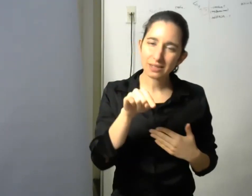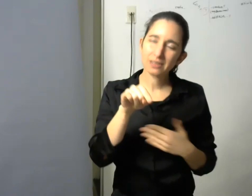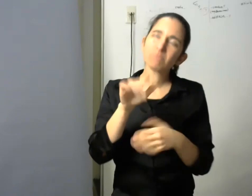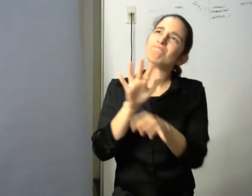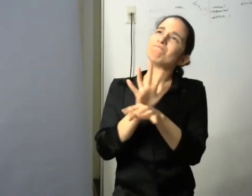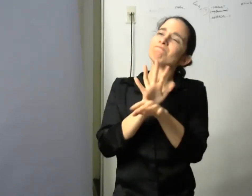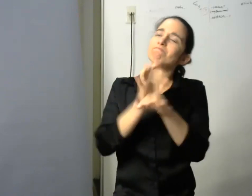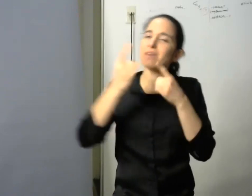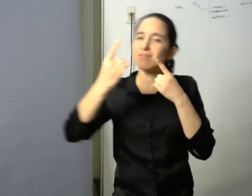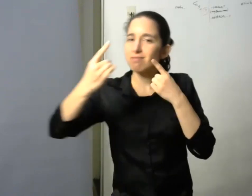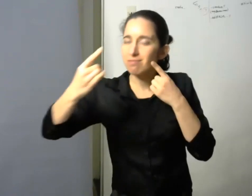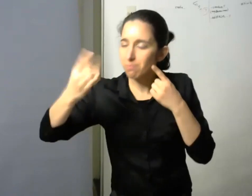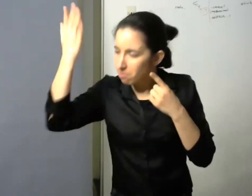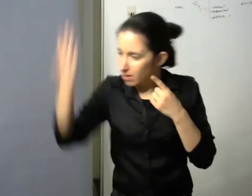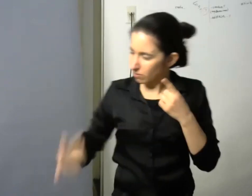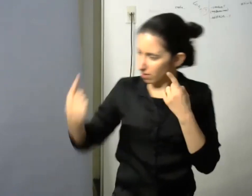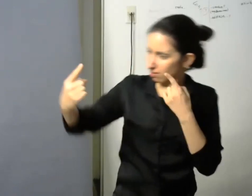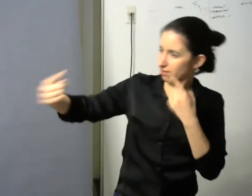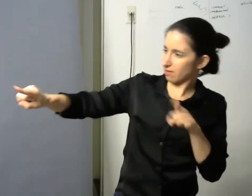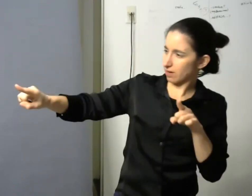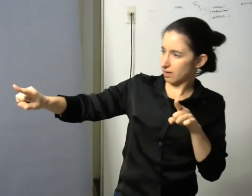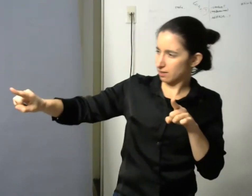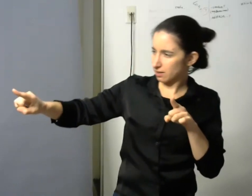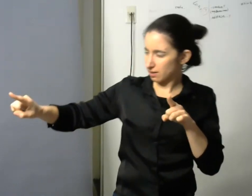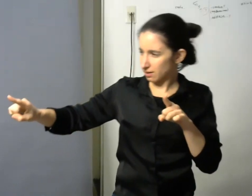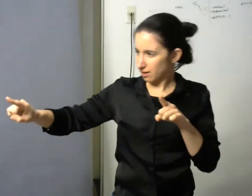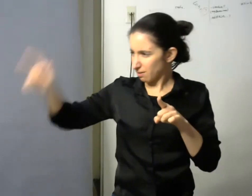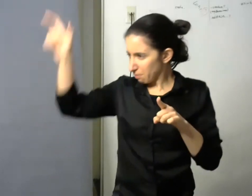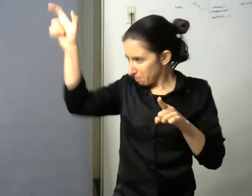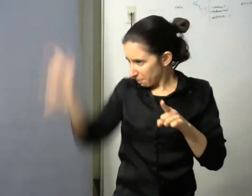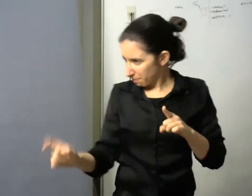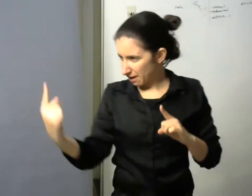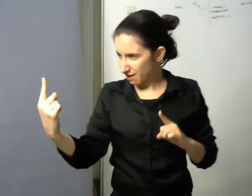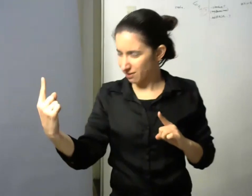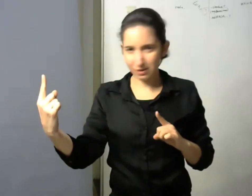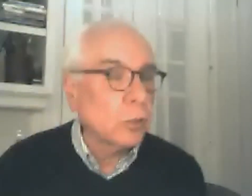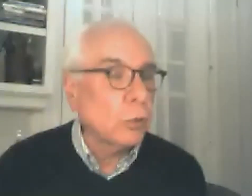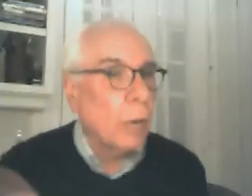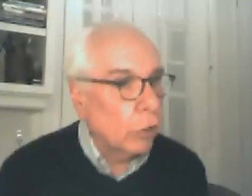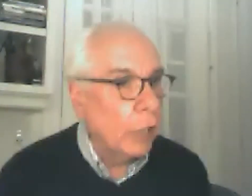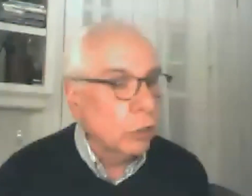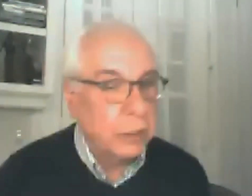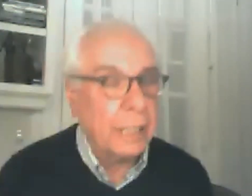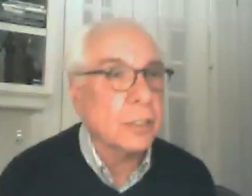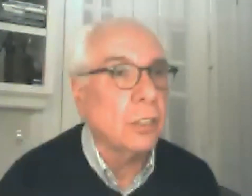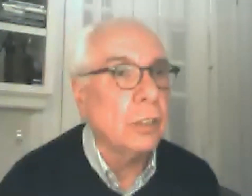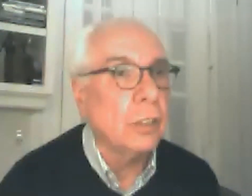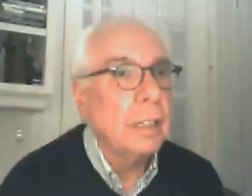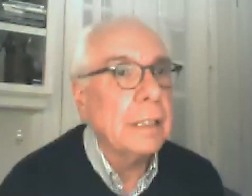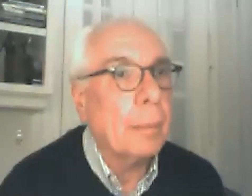en realidad transita no solo por la persona que lo porta sino que interactúa con el contexto y a partir